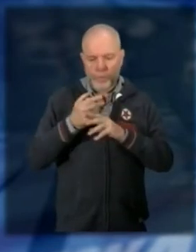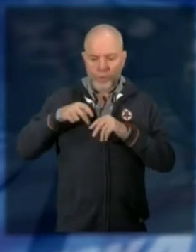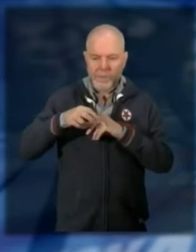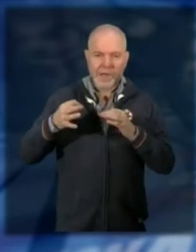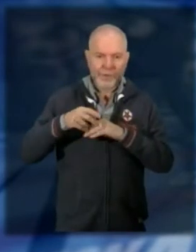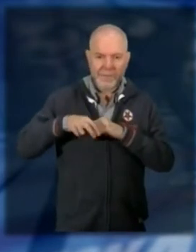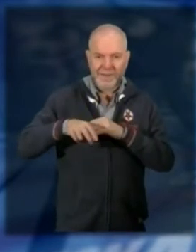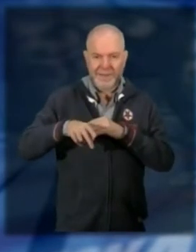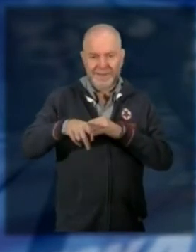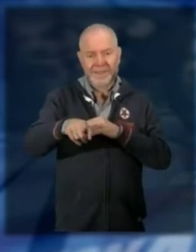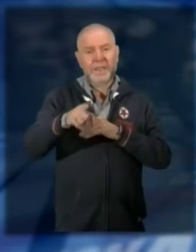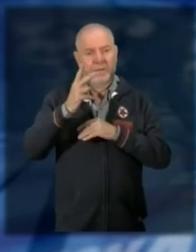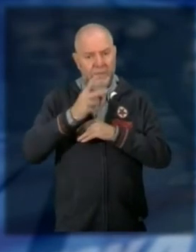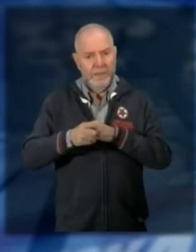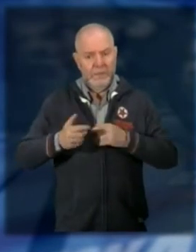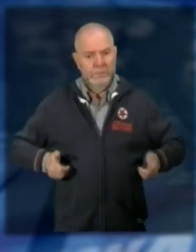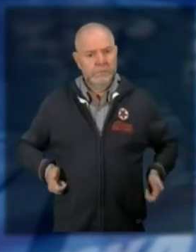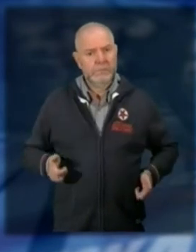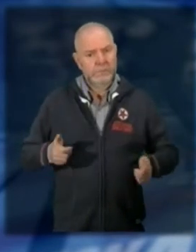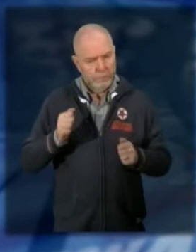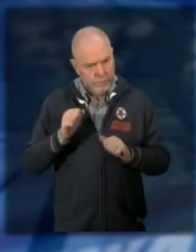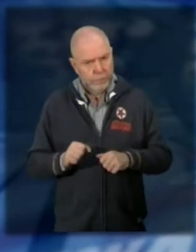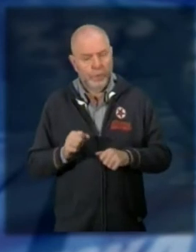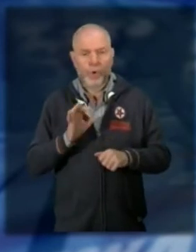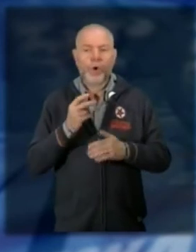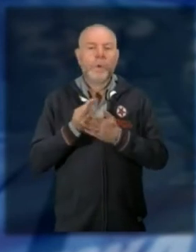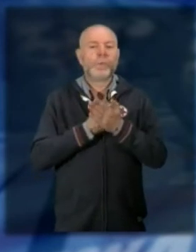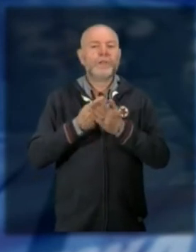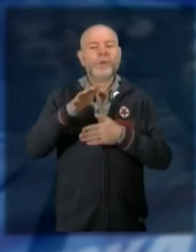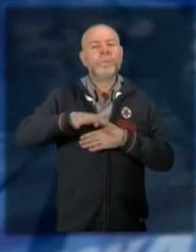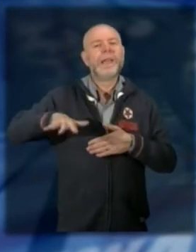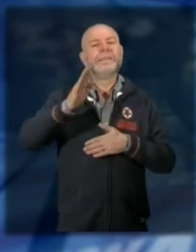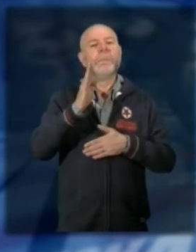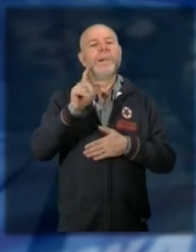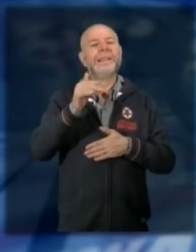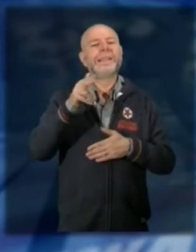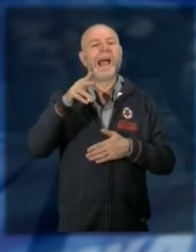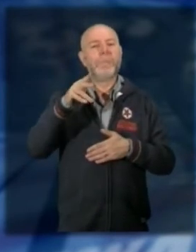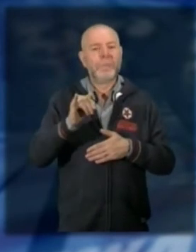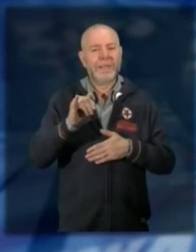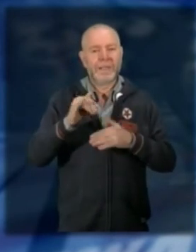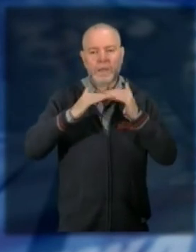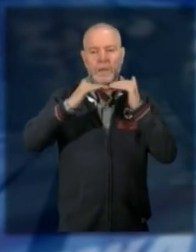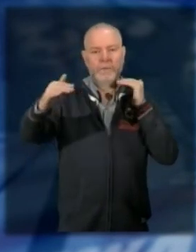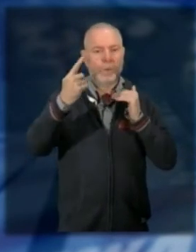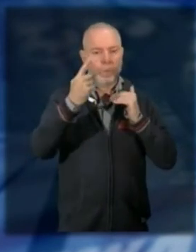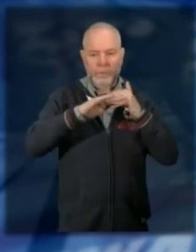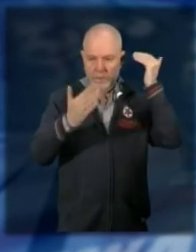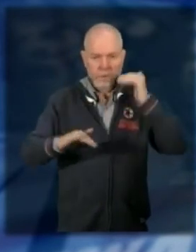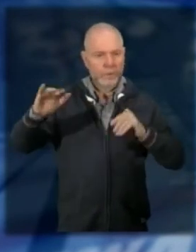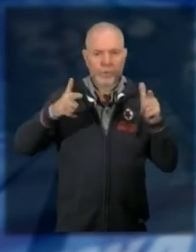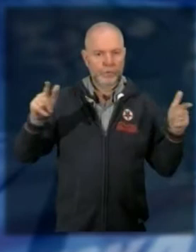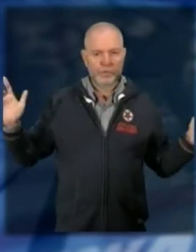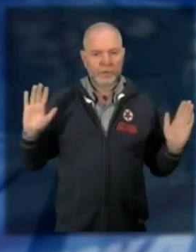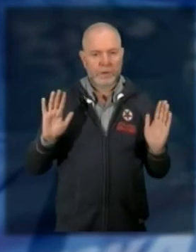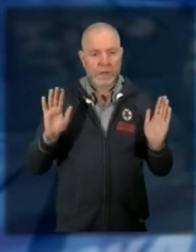Mazzini che è fruibile dalle carrozzine oppure al progetto di piazza Beltrami che sarà tutta su un unico livello senza dunque barriere